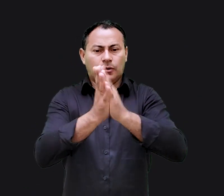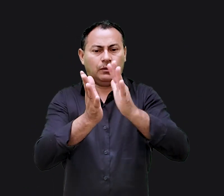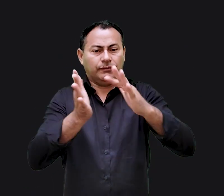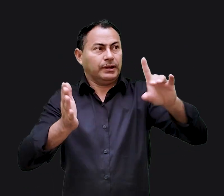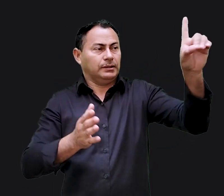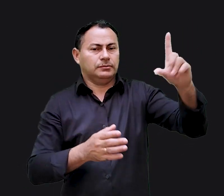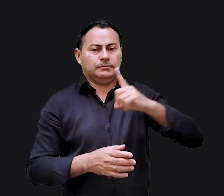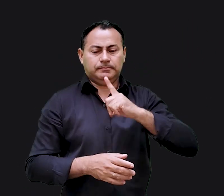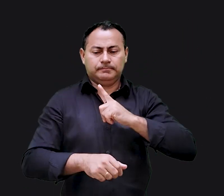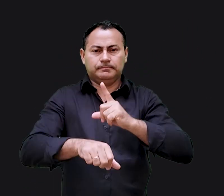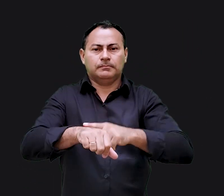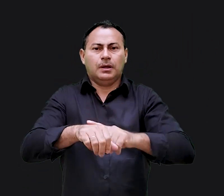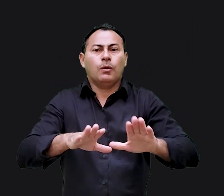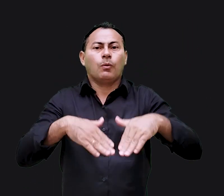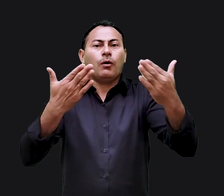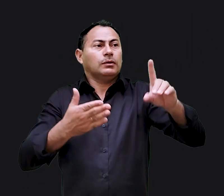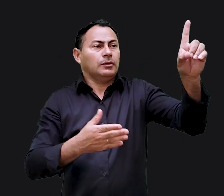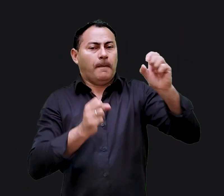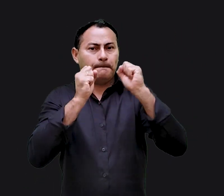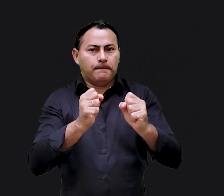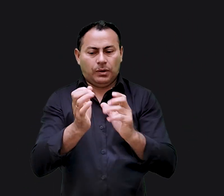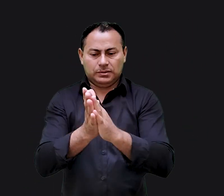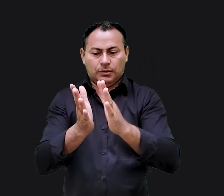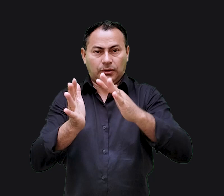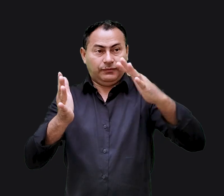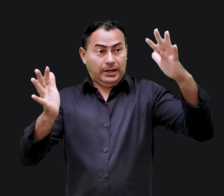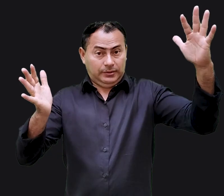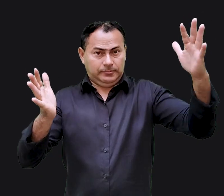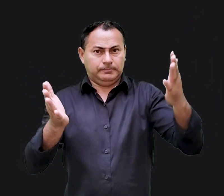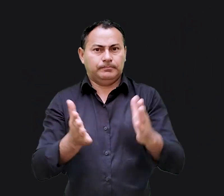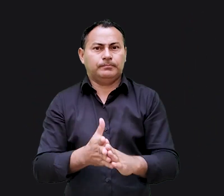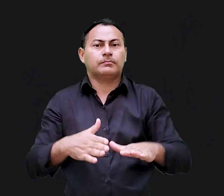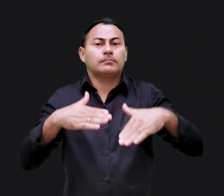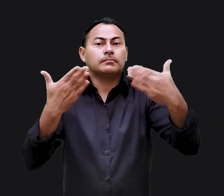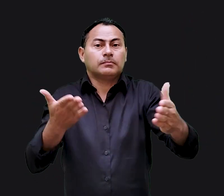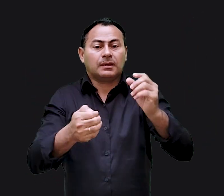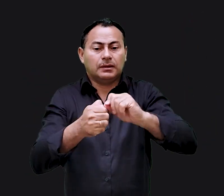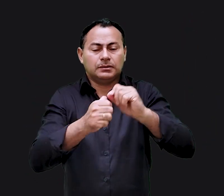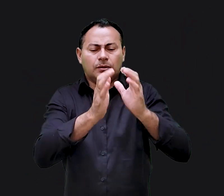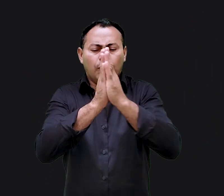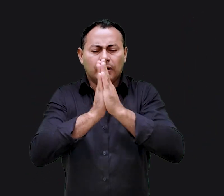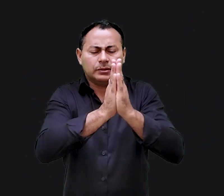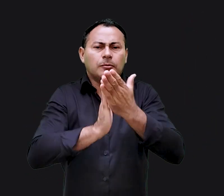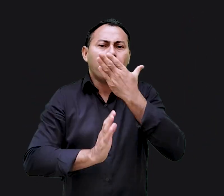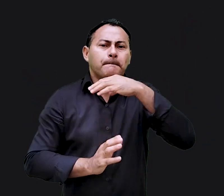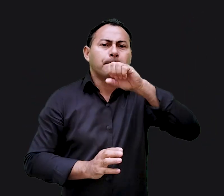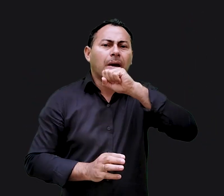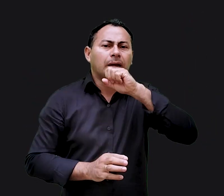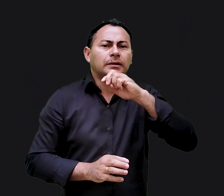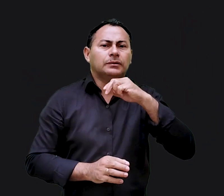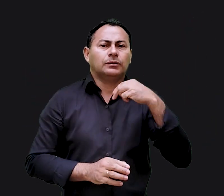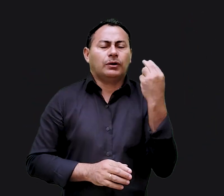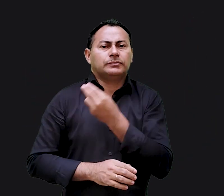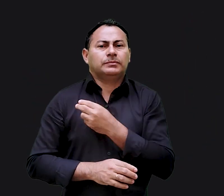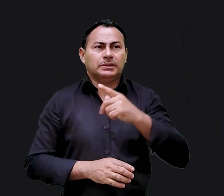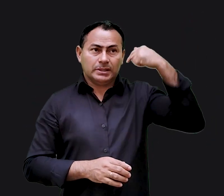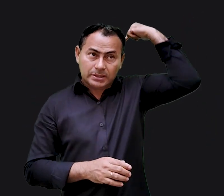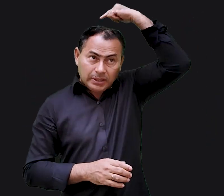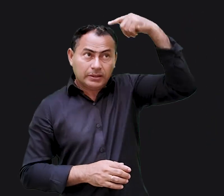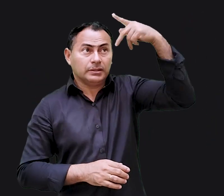significa glorificar a Deus ou ter uma situação na qual Deus possa ser glorificado. Quando fazemos a oração do Pai Nosso, santificado seja